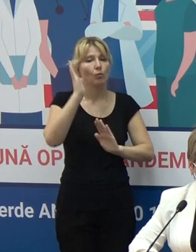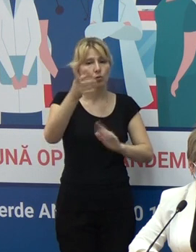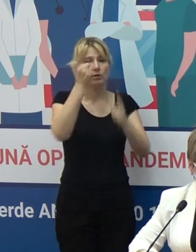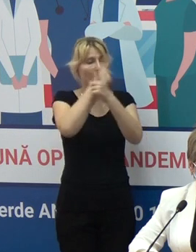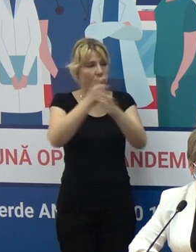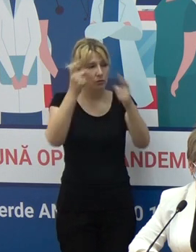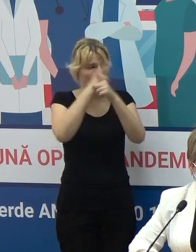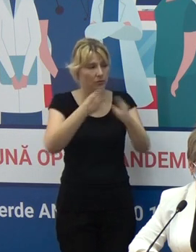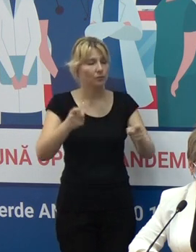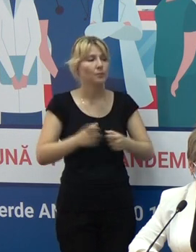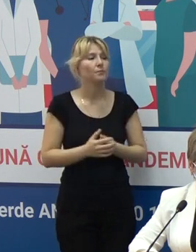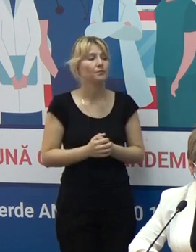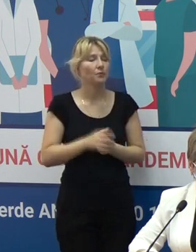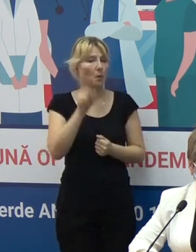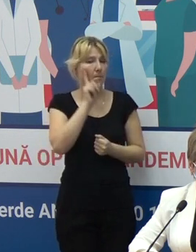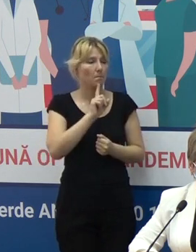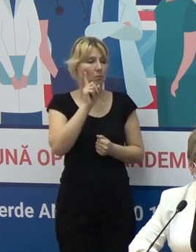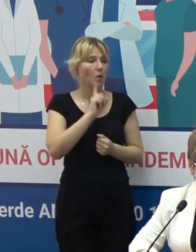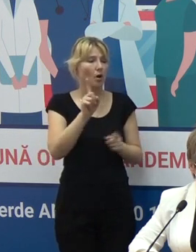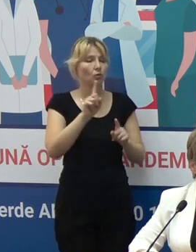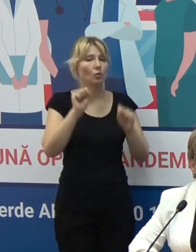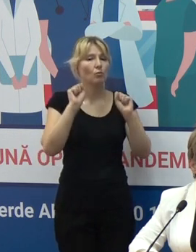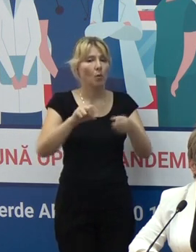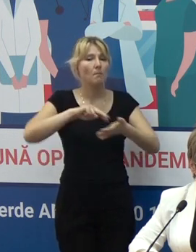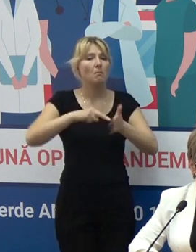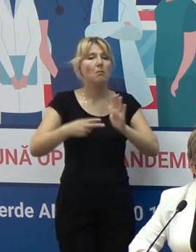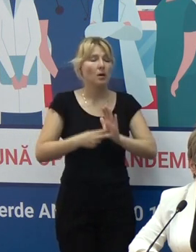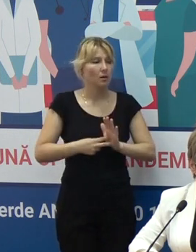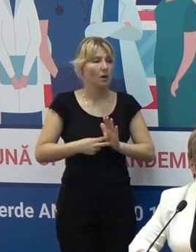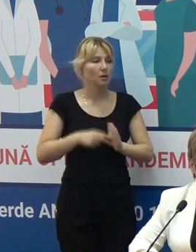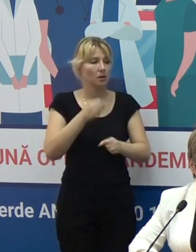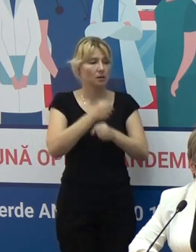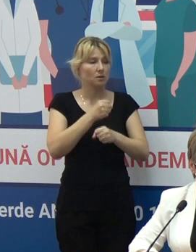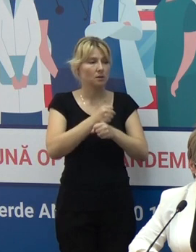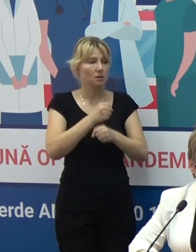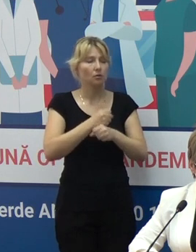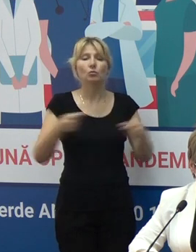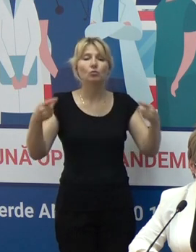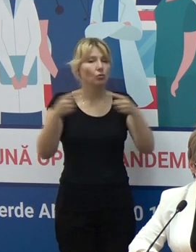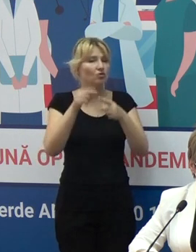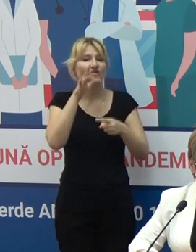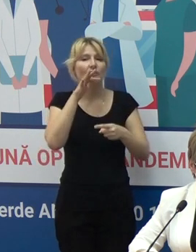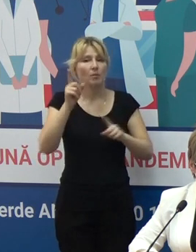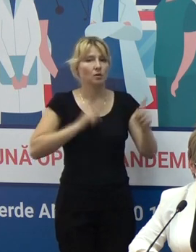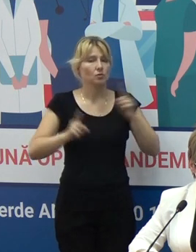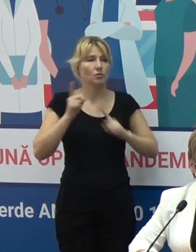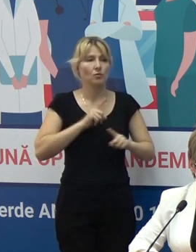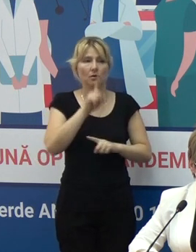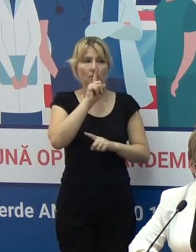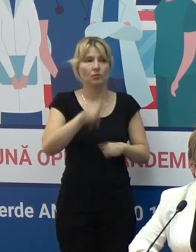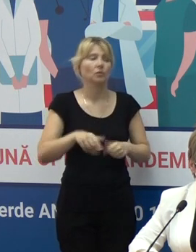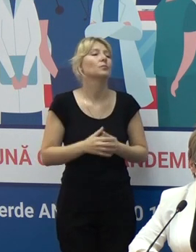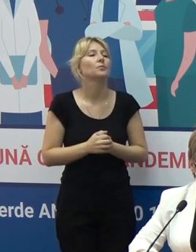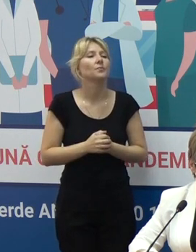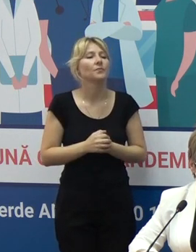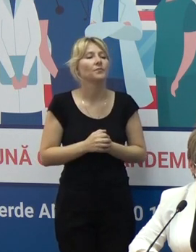anunțați și la moment pot să vă spun că doar se planifică. Este planificată, dar nu avem data stabilită. Da, și în temporul în